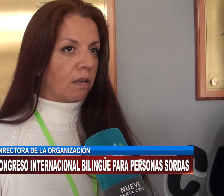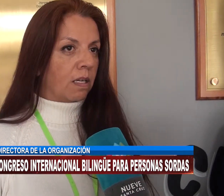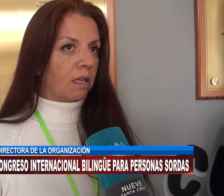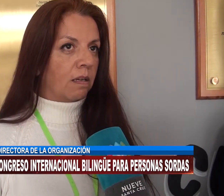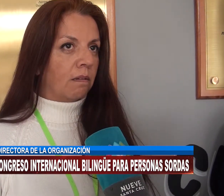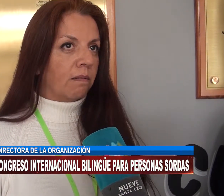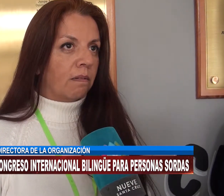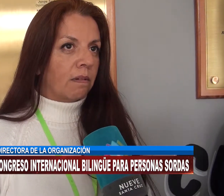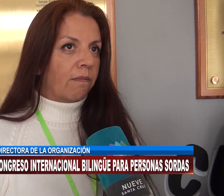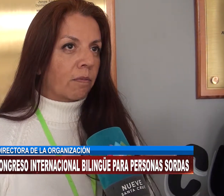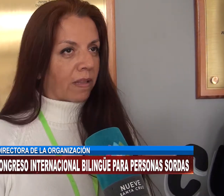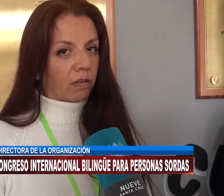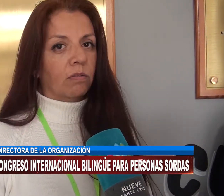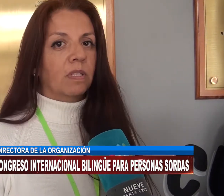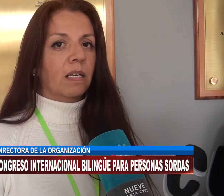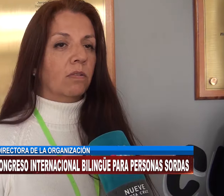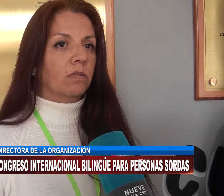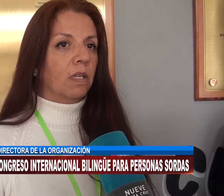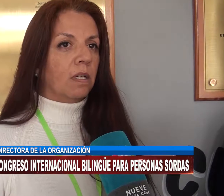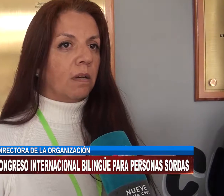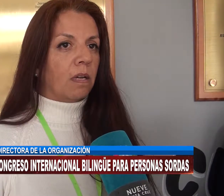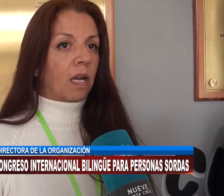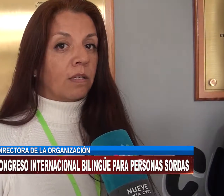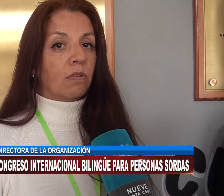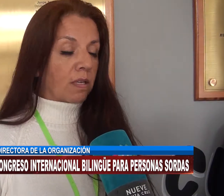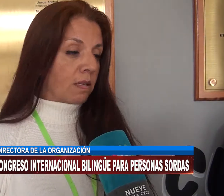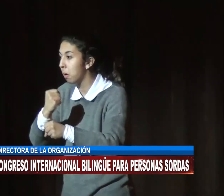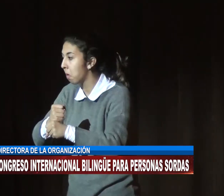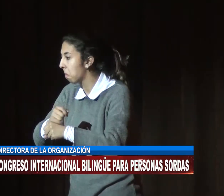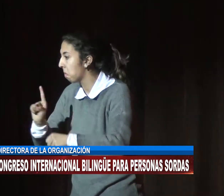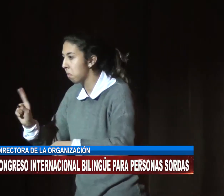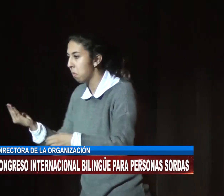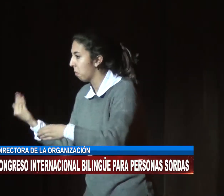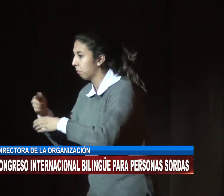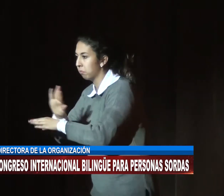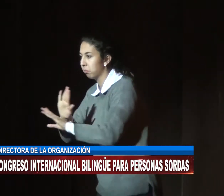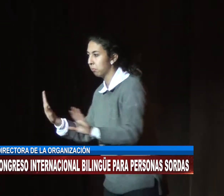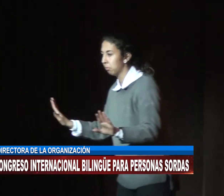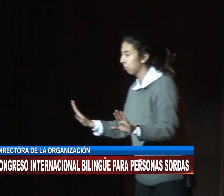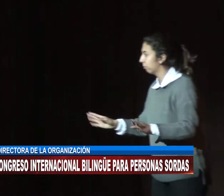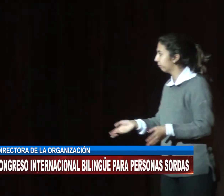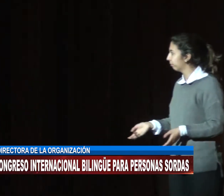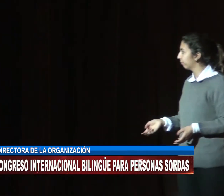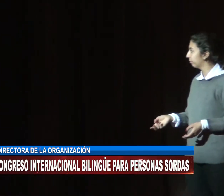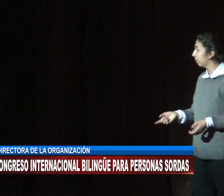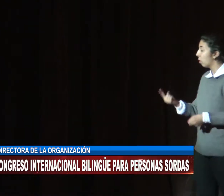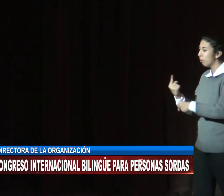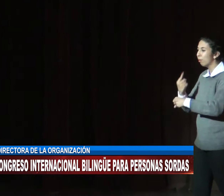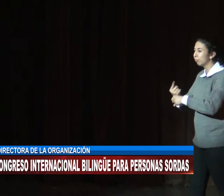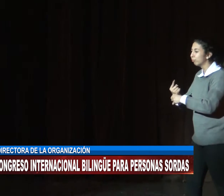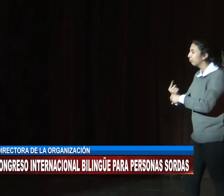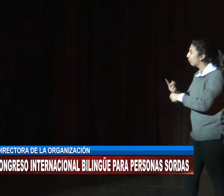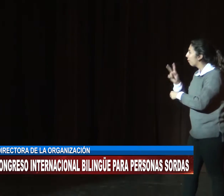la forma de encontrarnos, aquellos que hacemos educación y educación para la persona sorda,